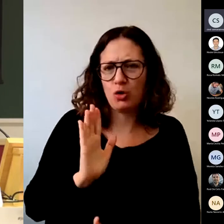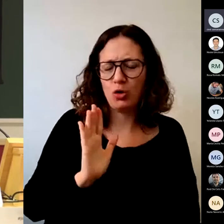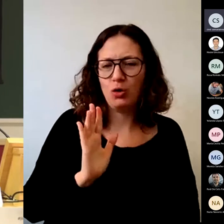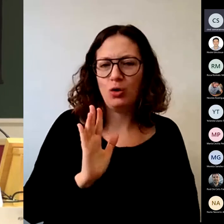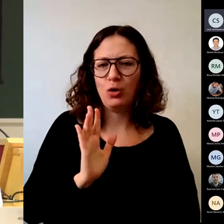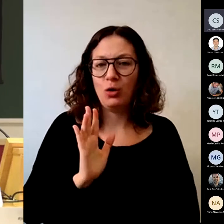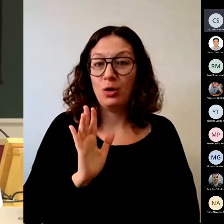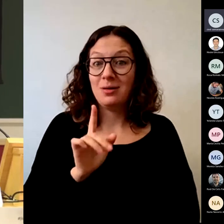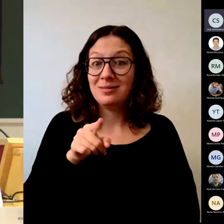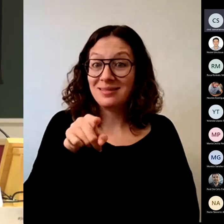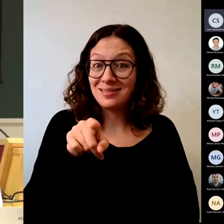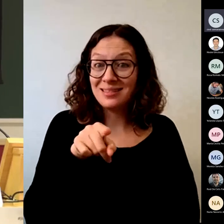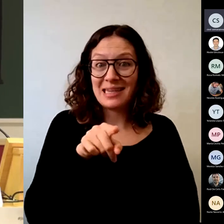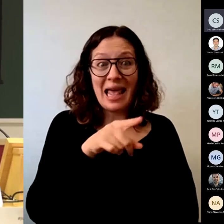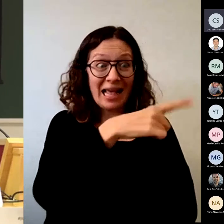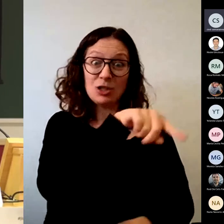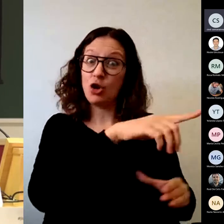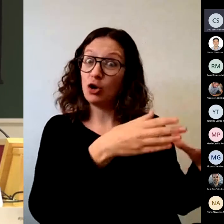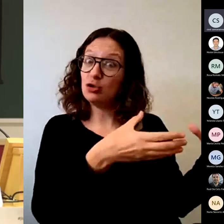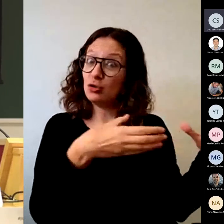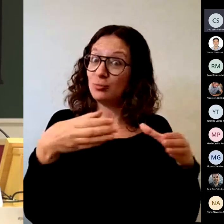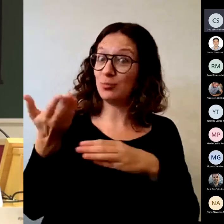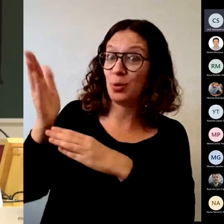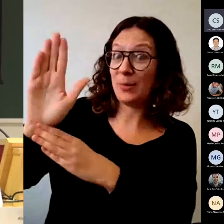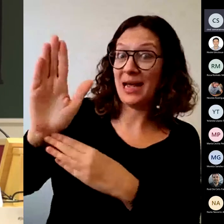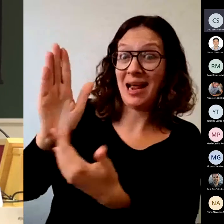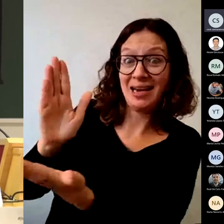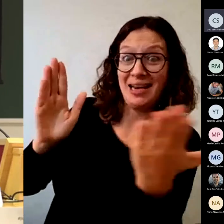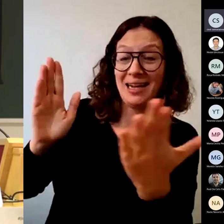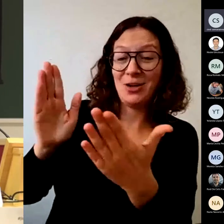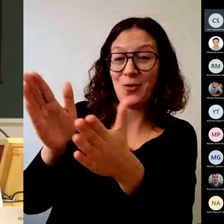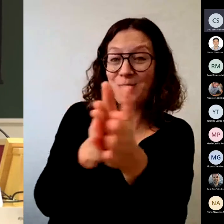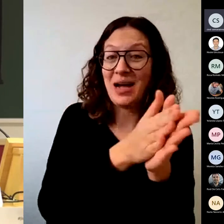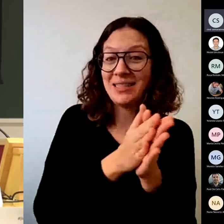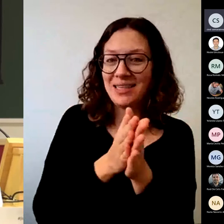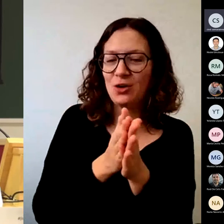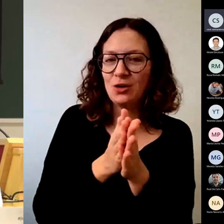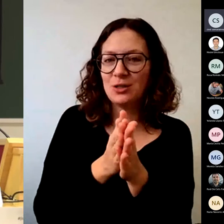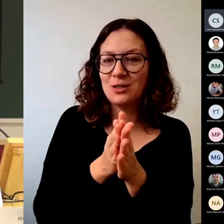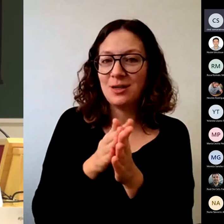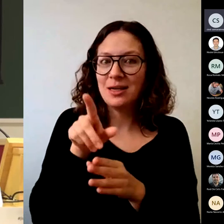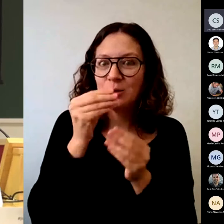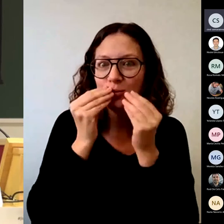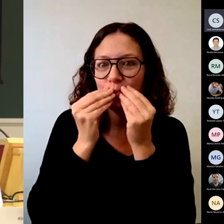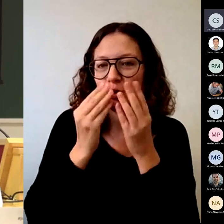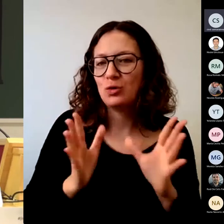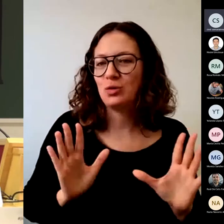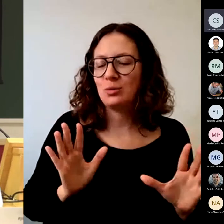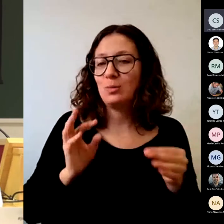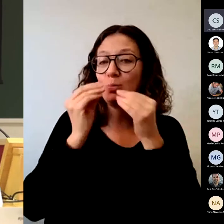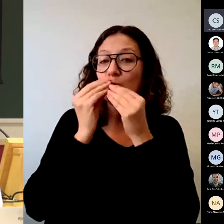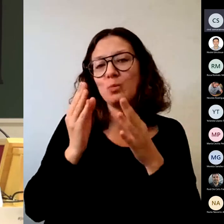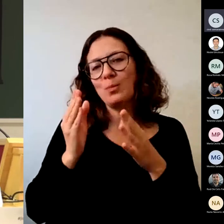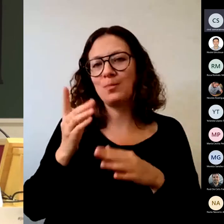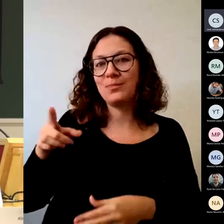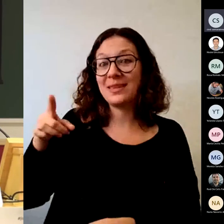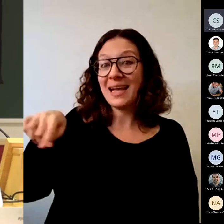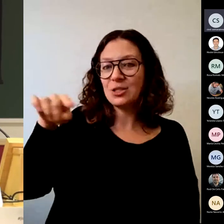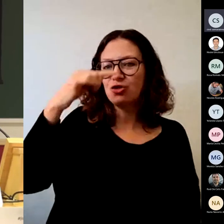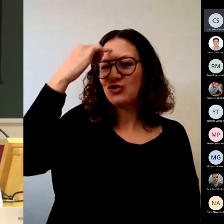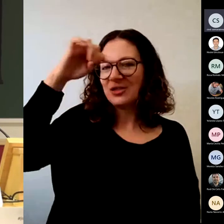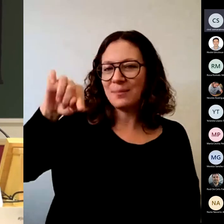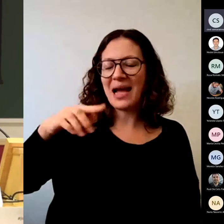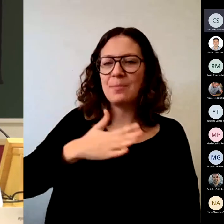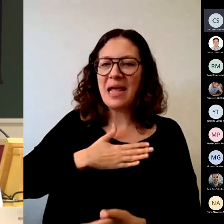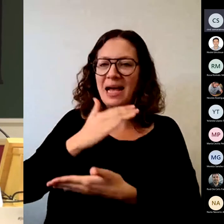vino muy bien para que ellos supiesen todo lo que se iba a hacer en la asignatura incluso